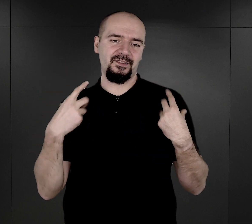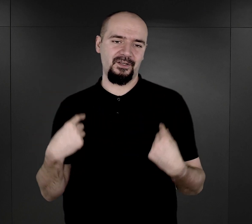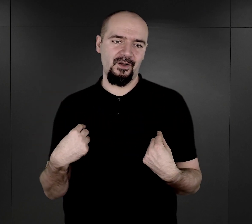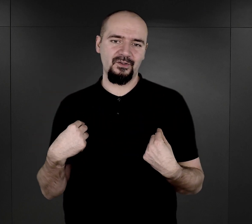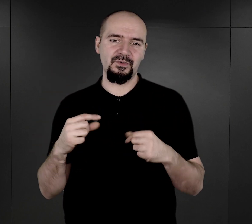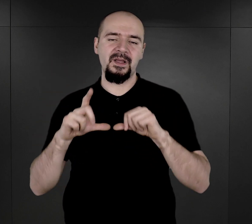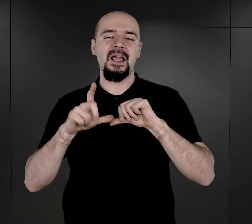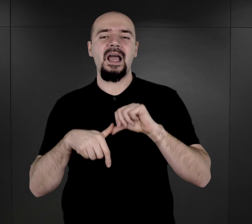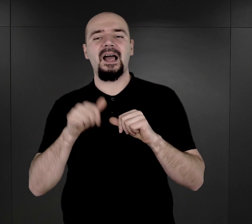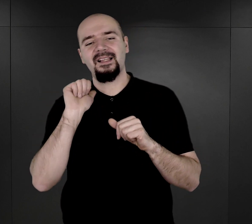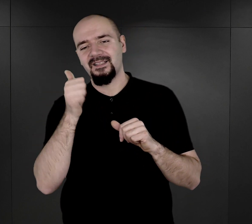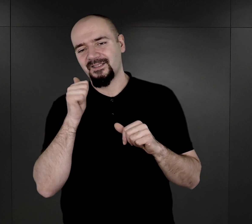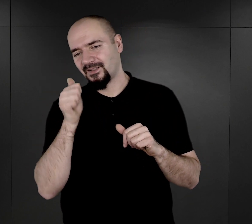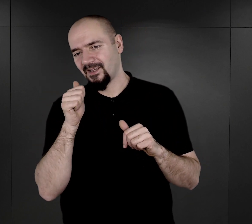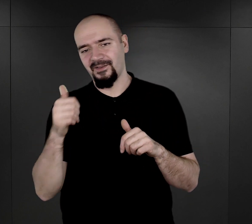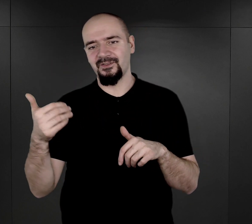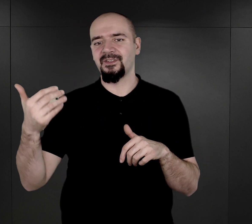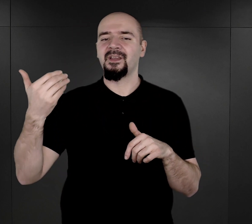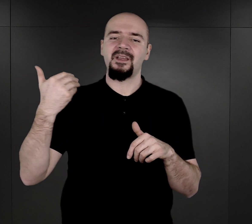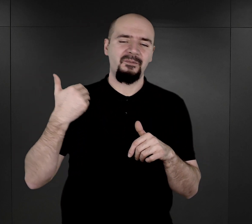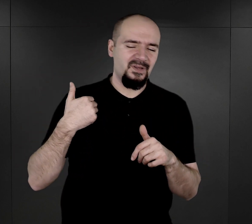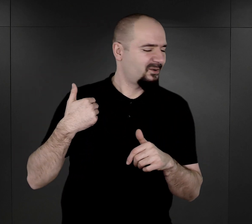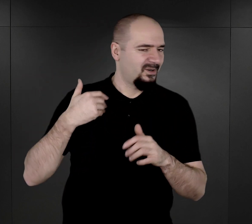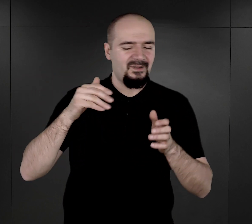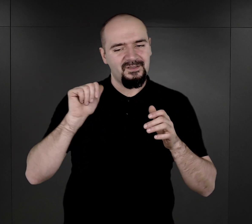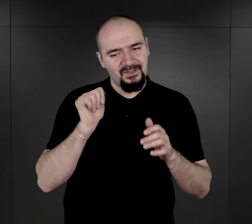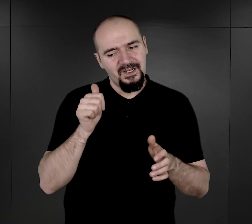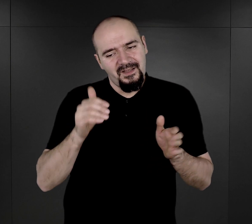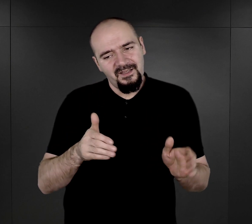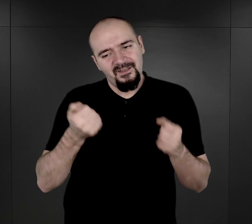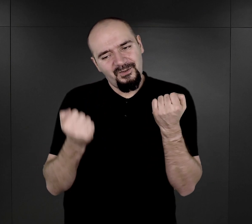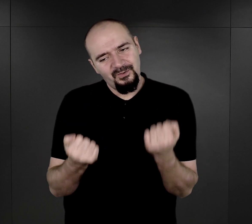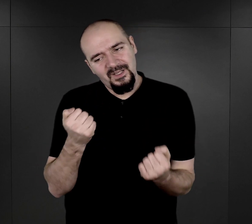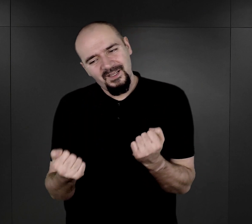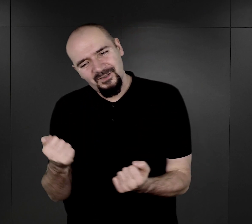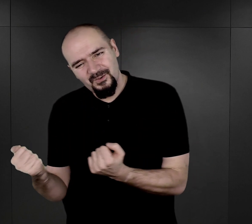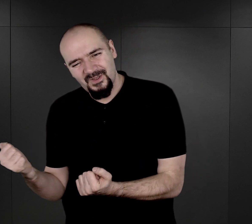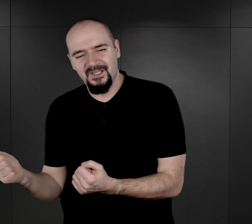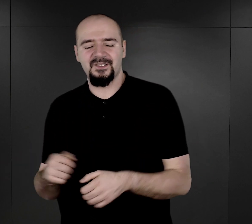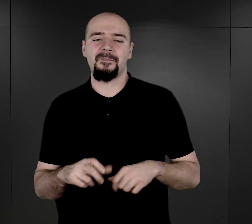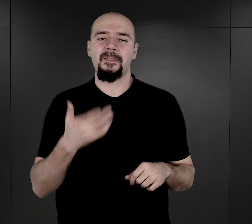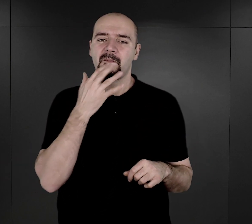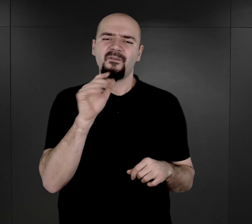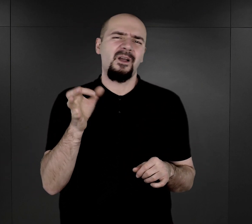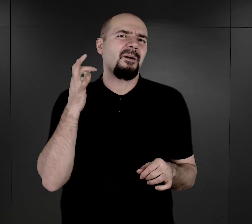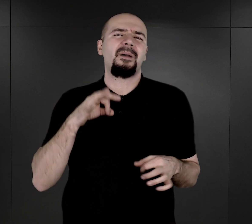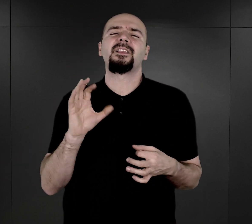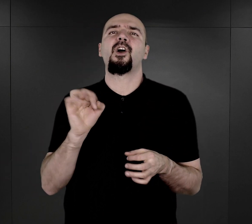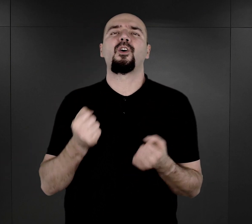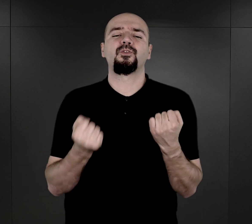codzienny był właściwie z upływem czasu coraz trudniejszy. Mówiła Pani o katastrofalnych warunkach sanitarnych.